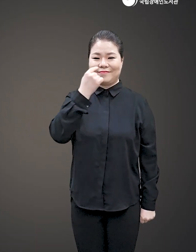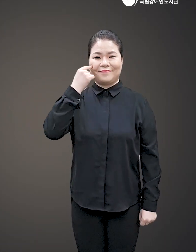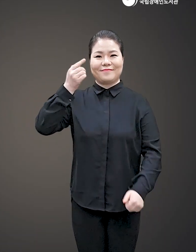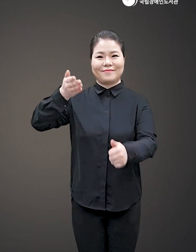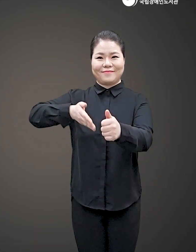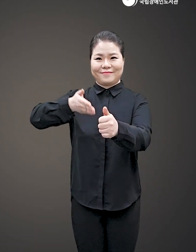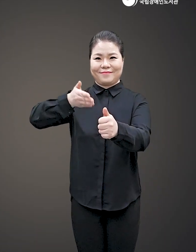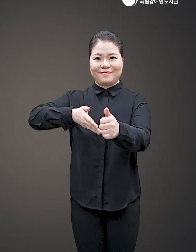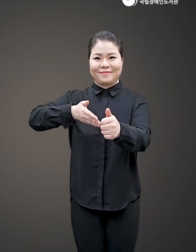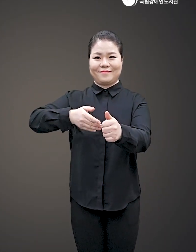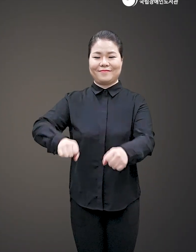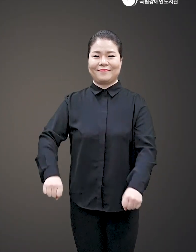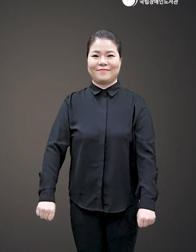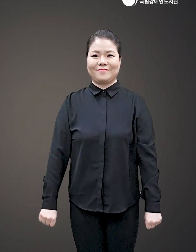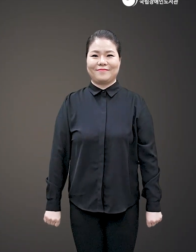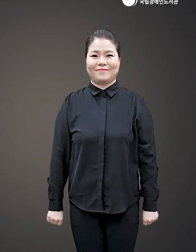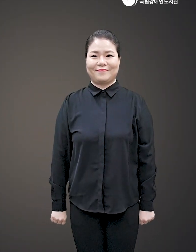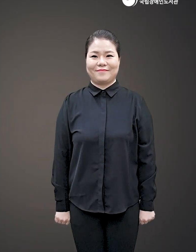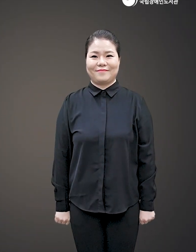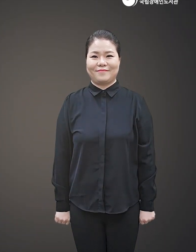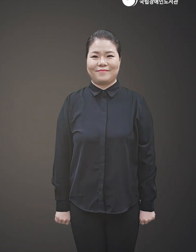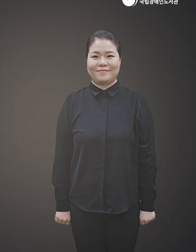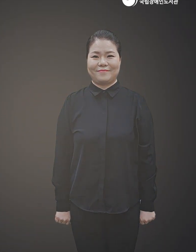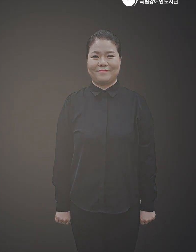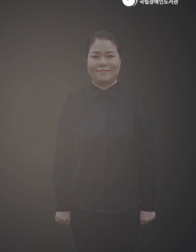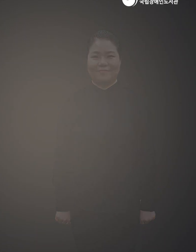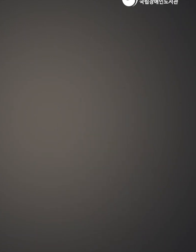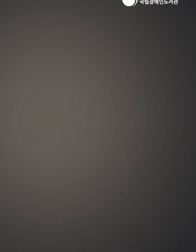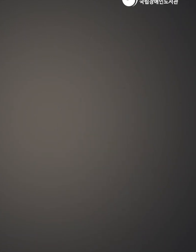출판사, 김영사